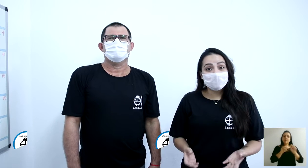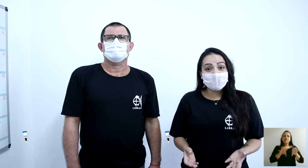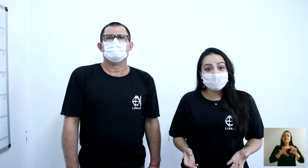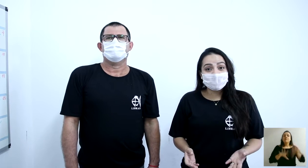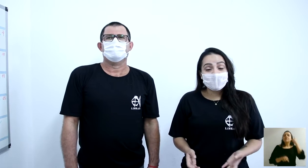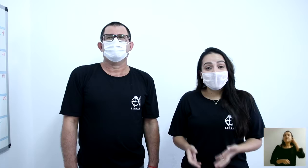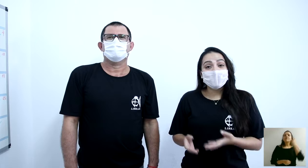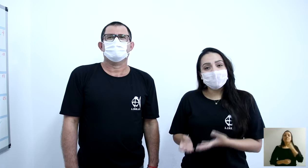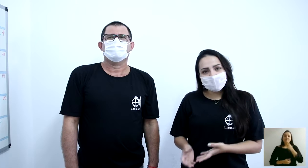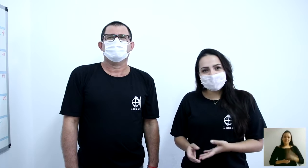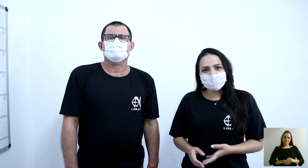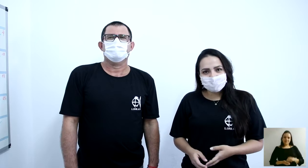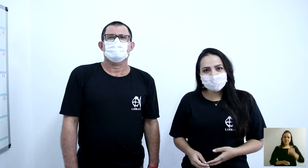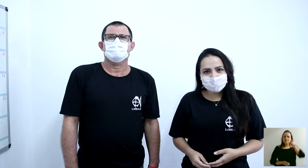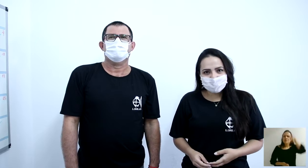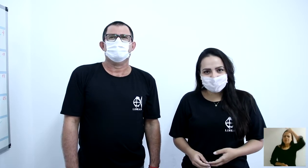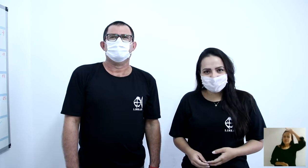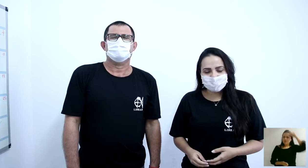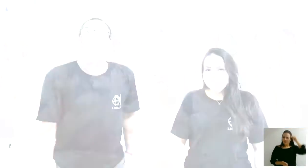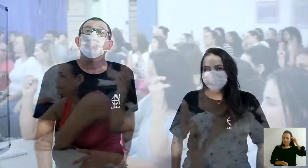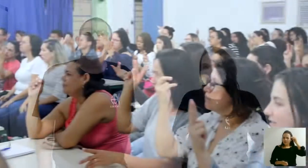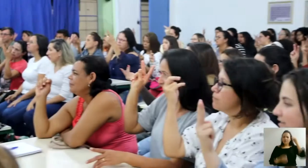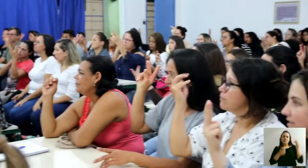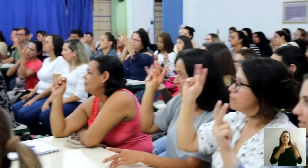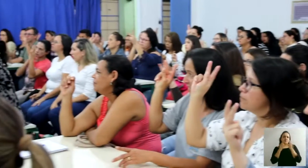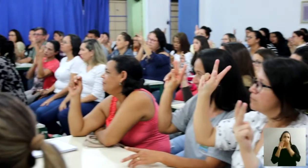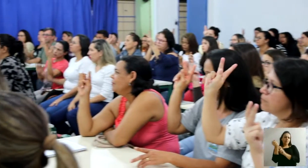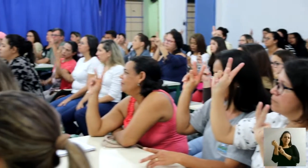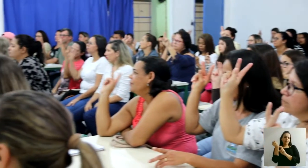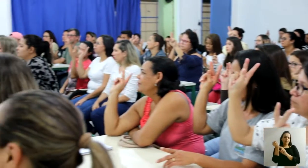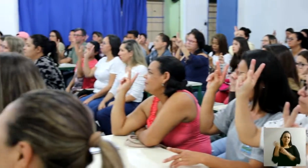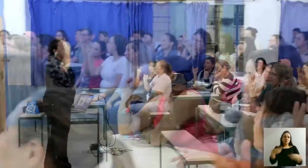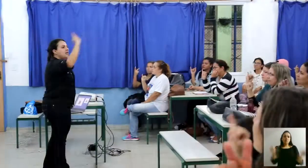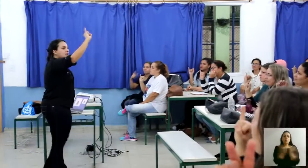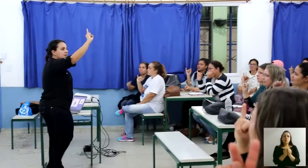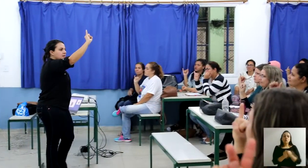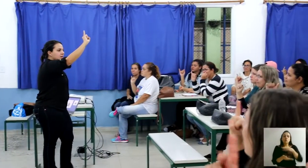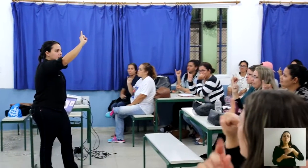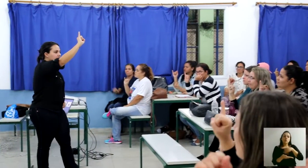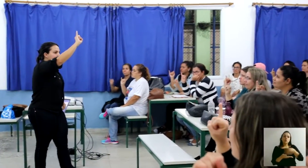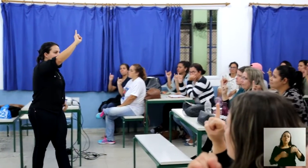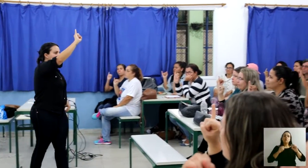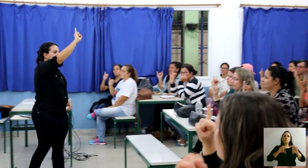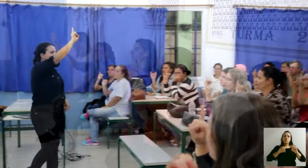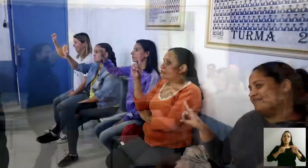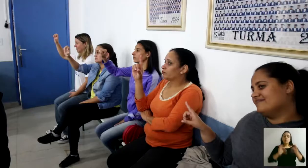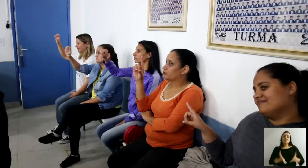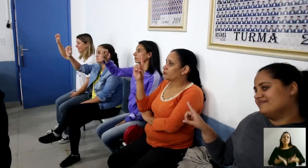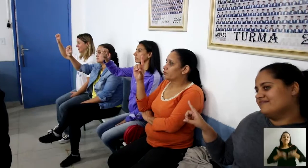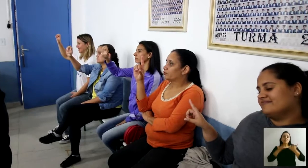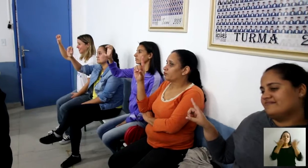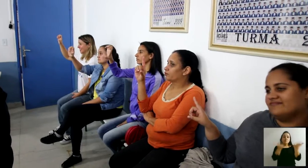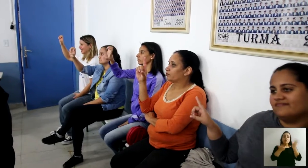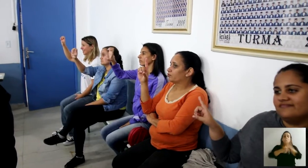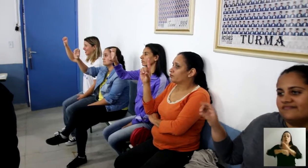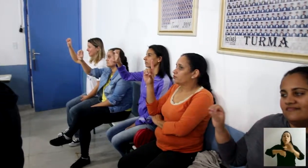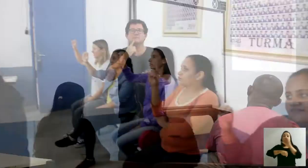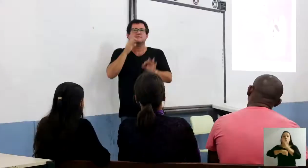libras e na educação de surdos. Você sabia que a Prefeitura de São Sebastião, através da Secretaria da Educação, promove